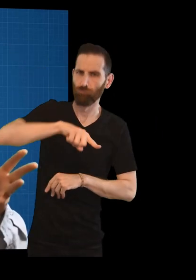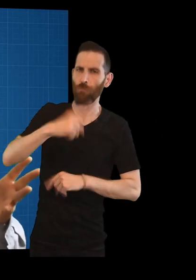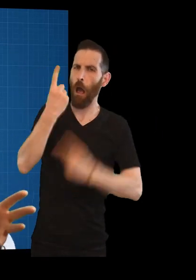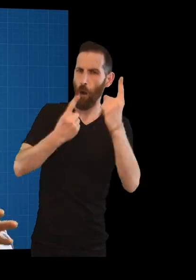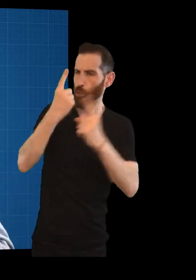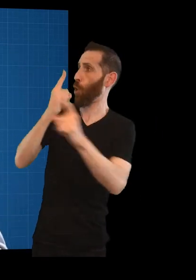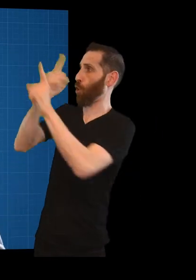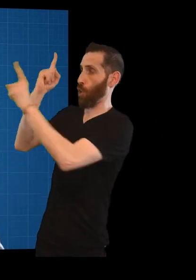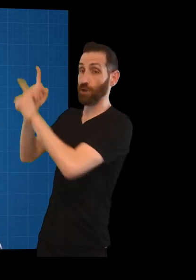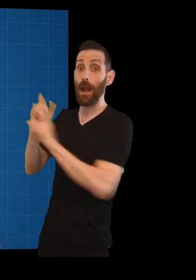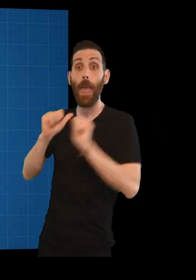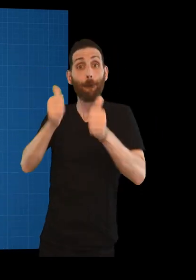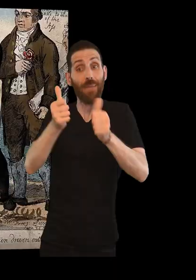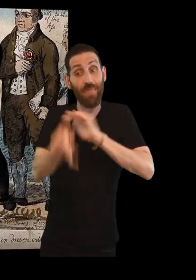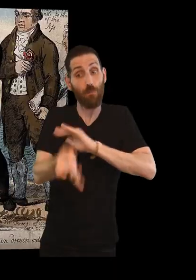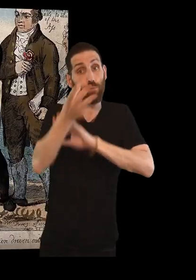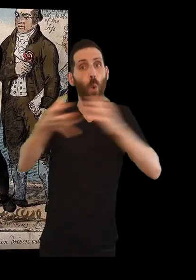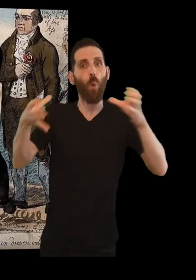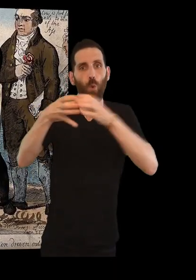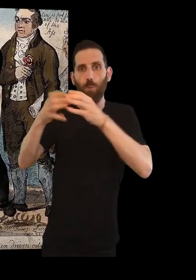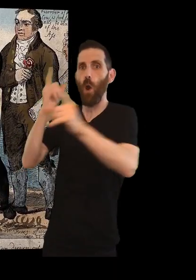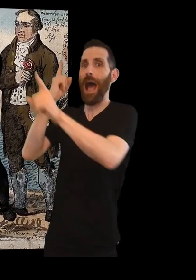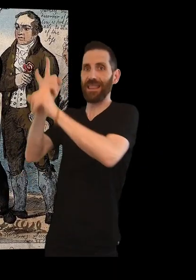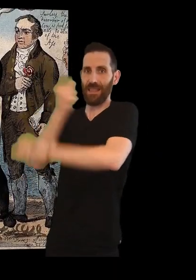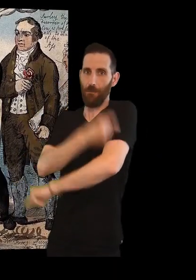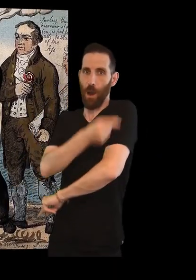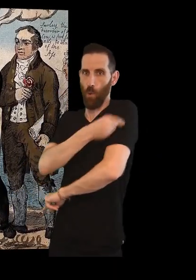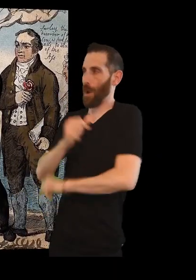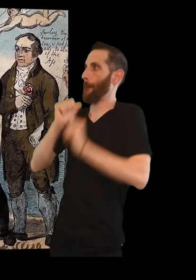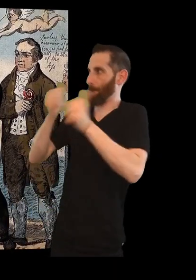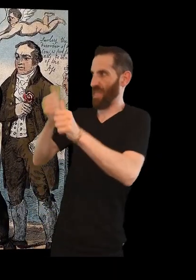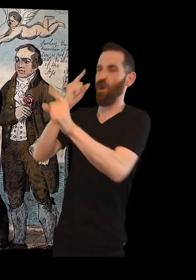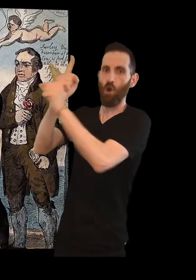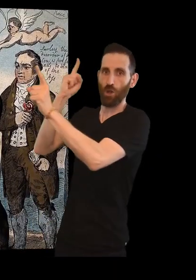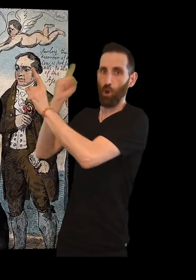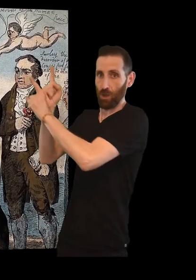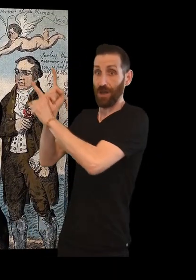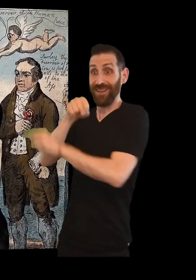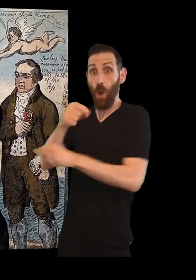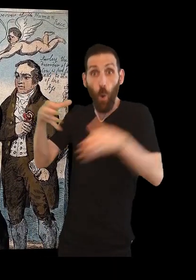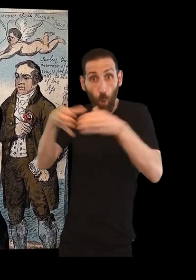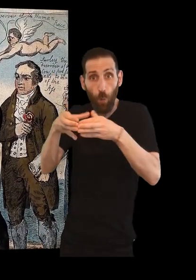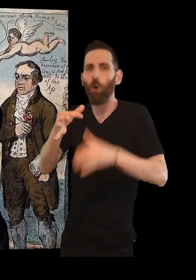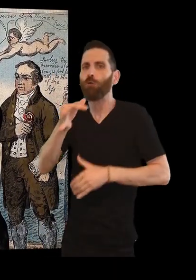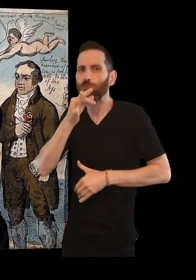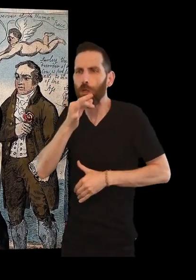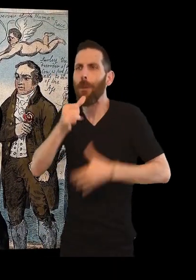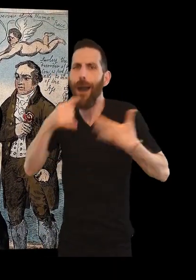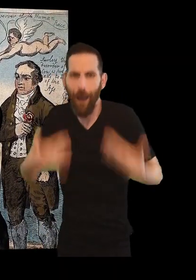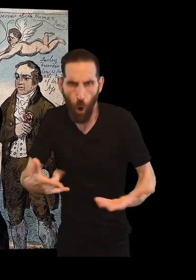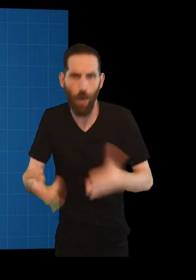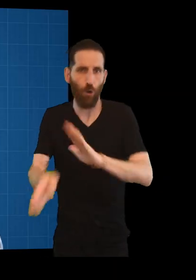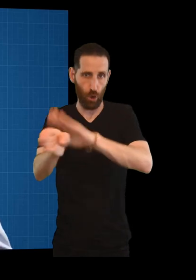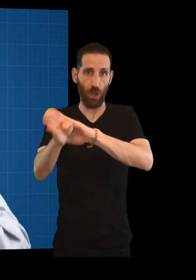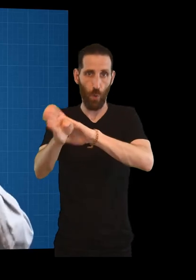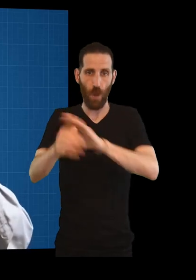onde chegou, senón que se crean os primeiros movimentos anti-vacina xa, que ainda continuan na